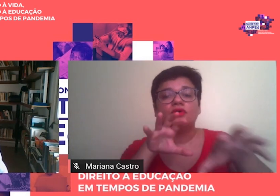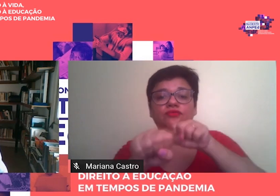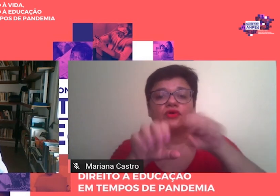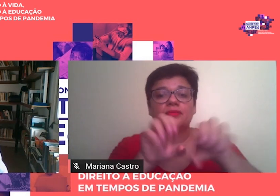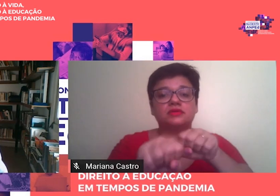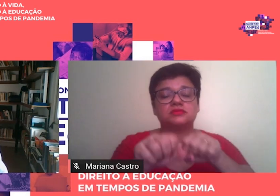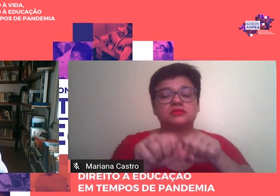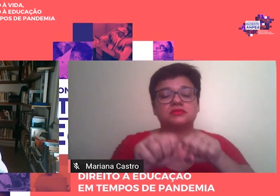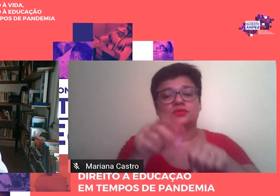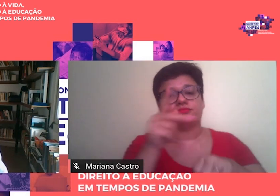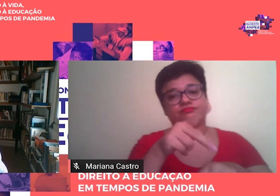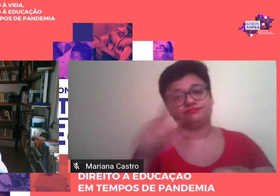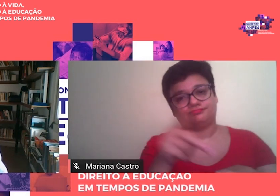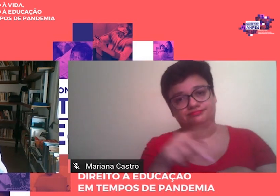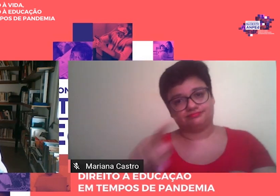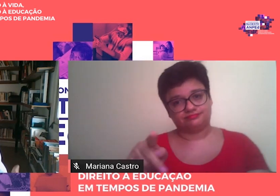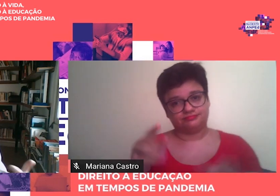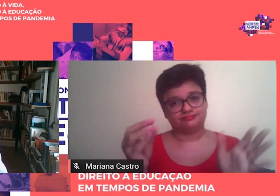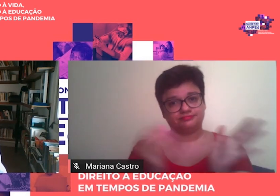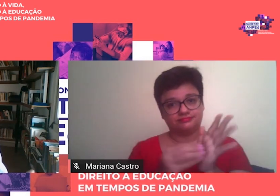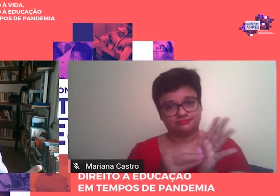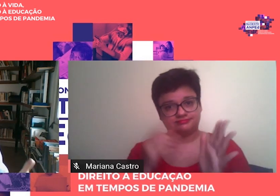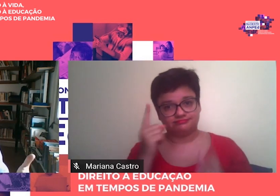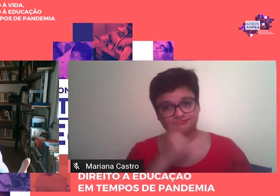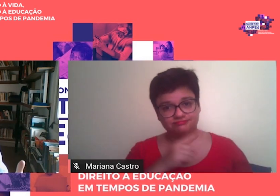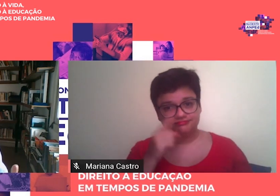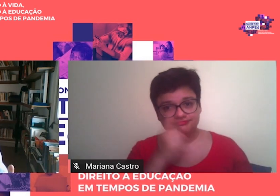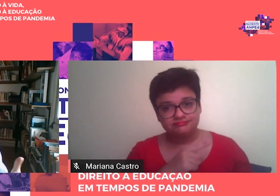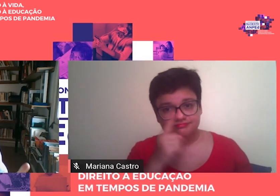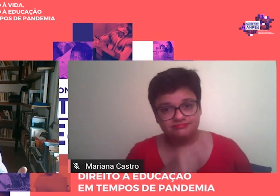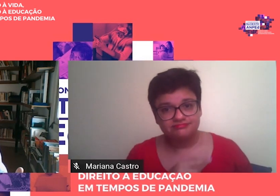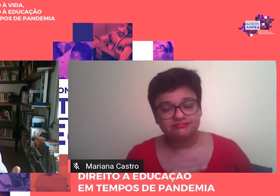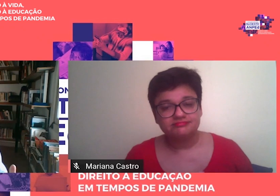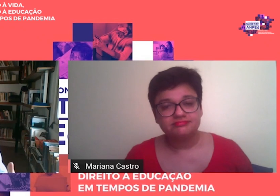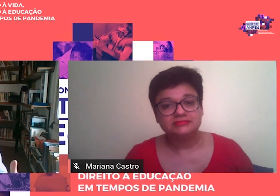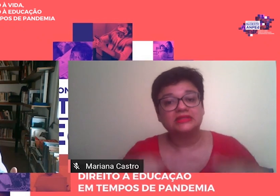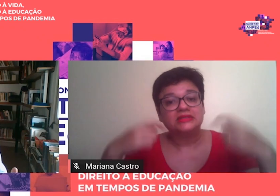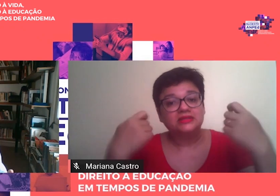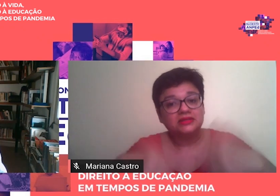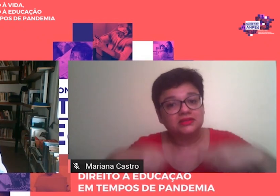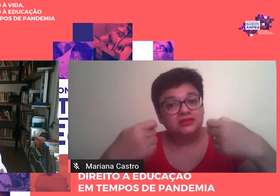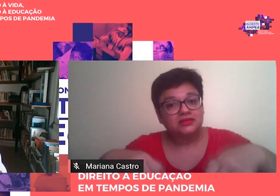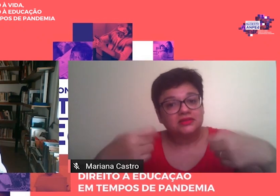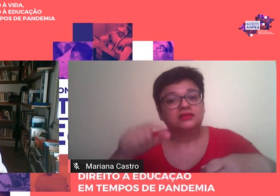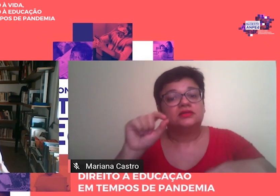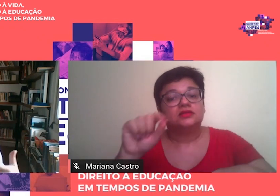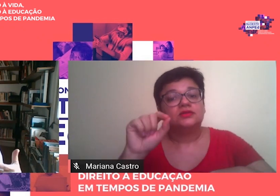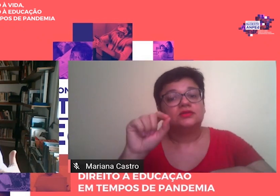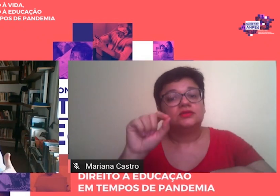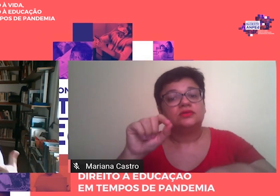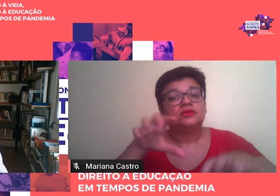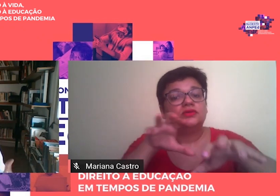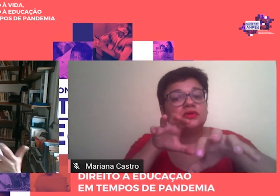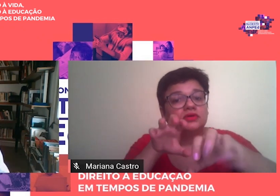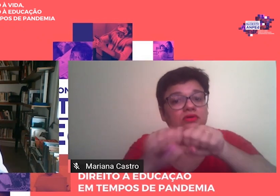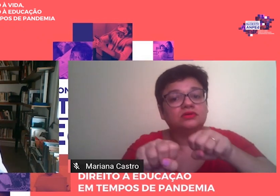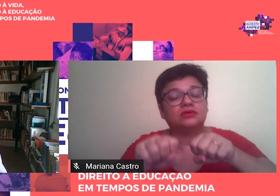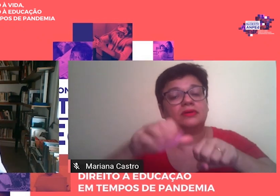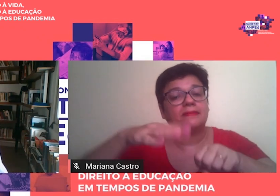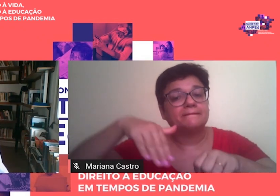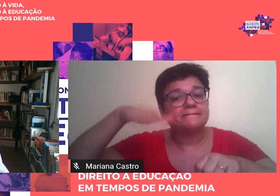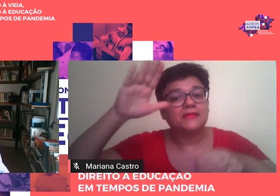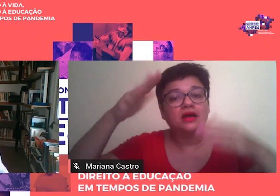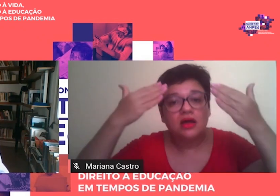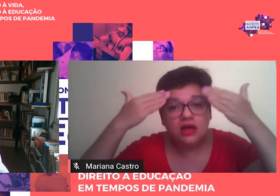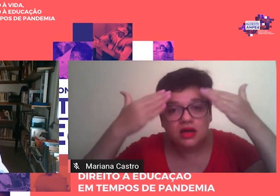professores, né, que deveriam ter uma formação ampla e